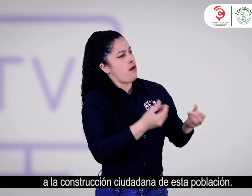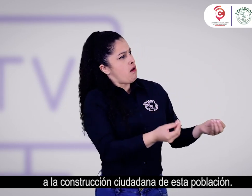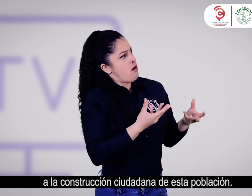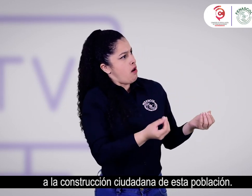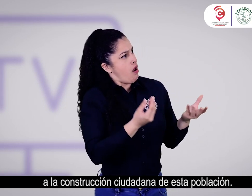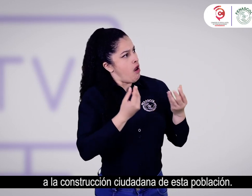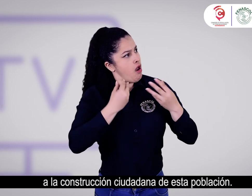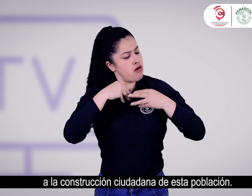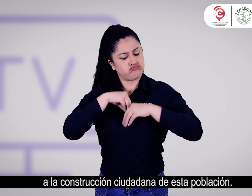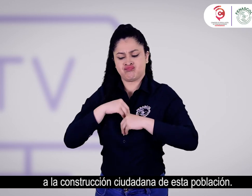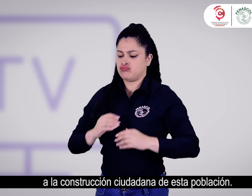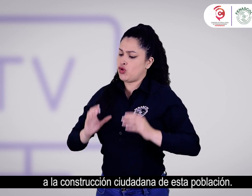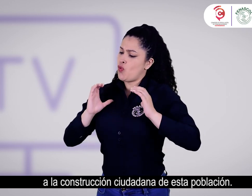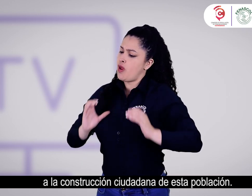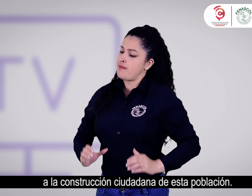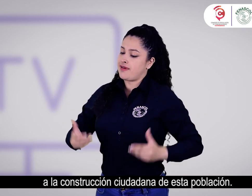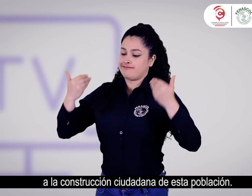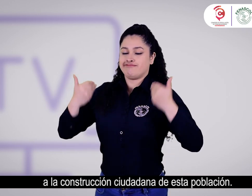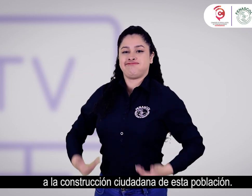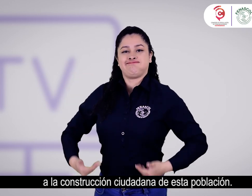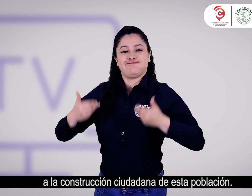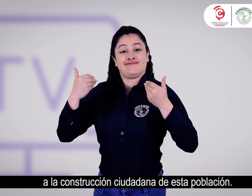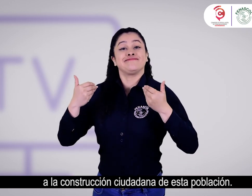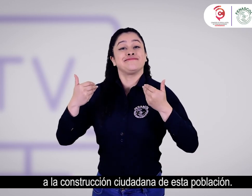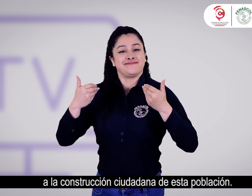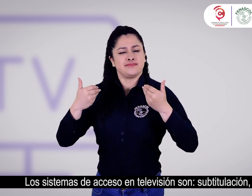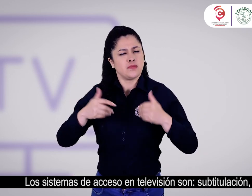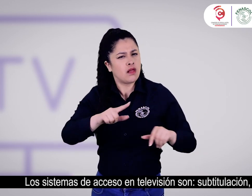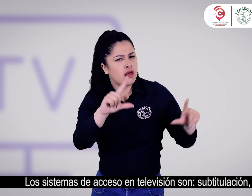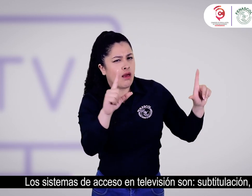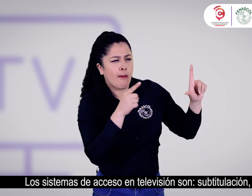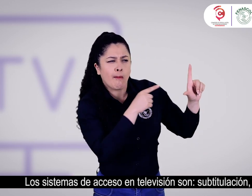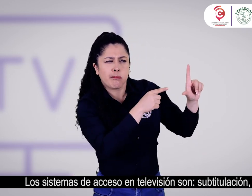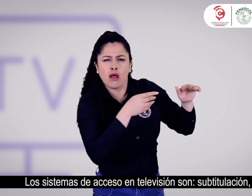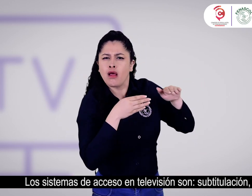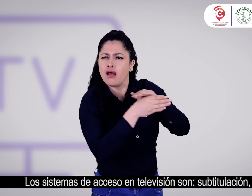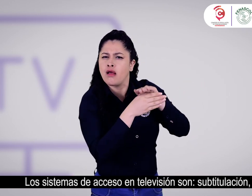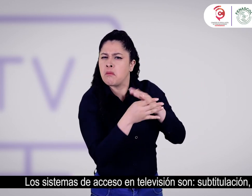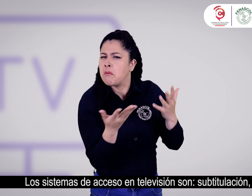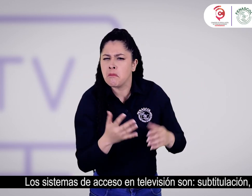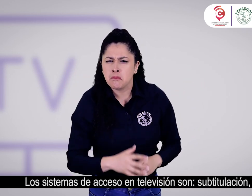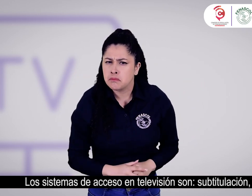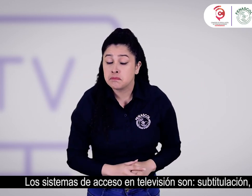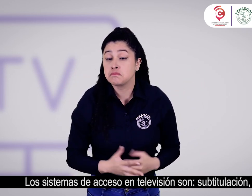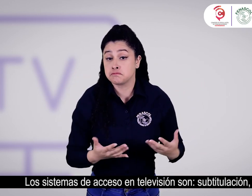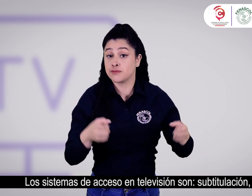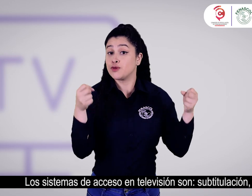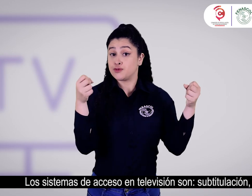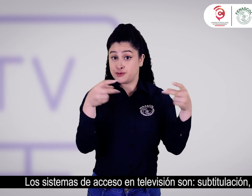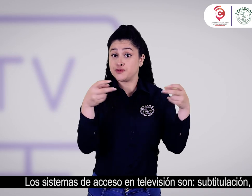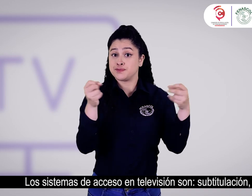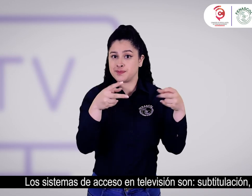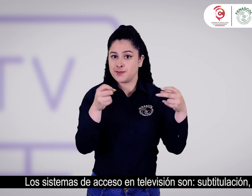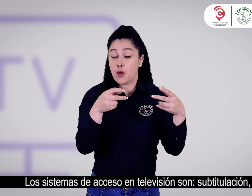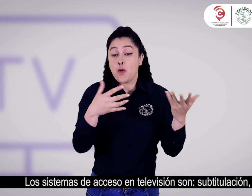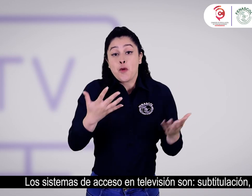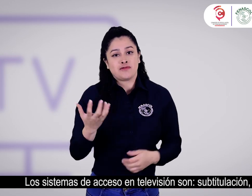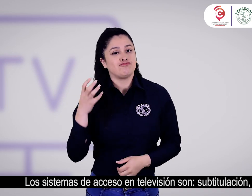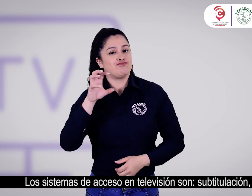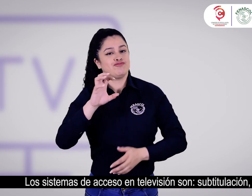ciudadana de esta población. Los sistemas de acceso en televisión son subtitulación,